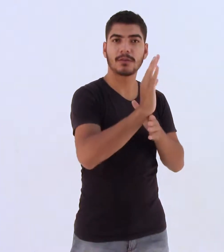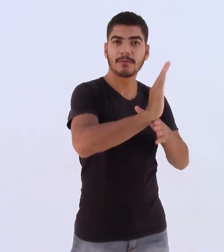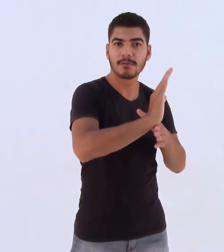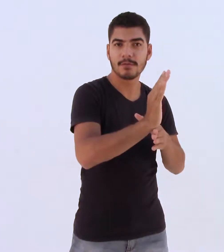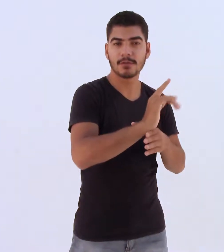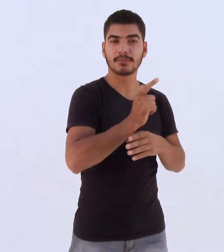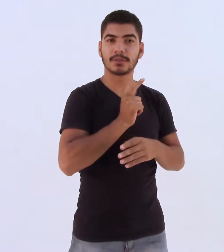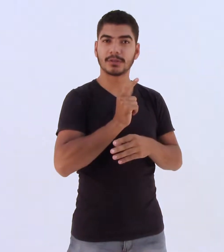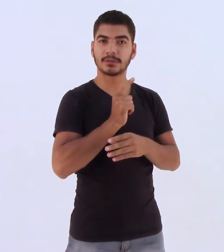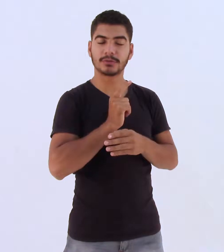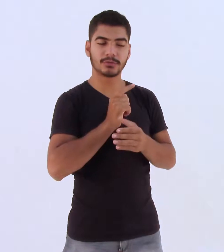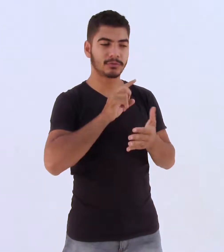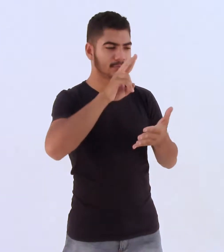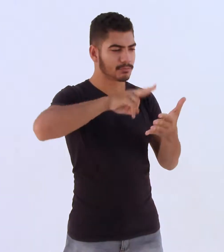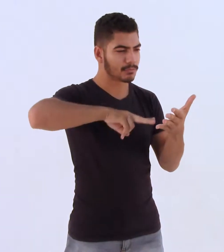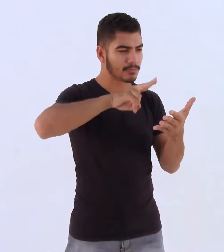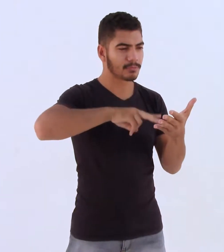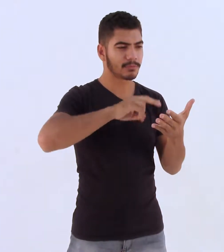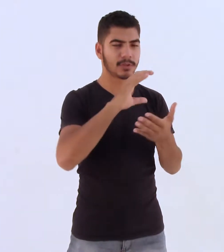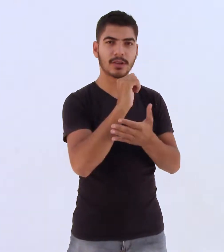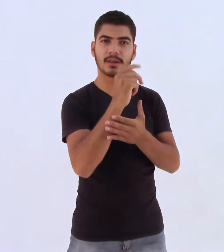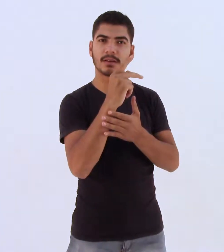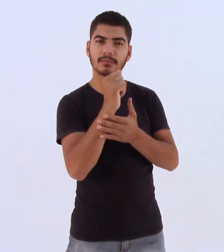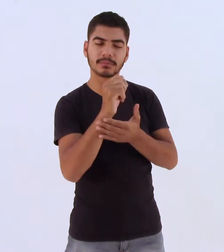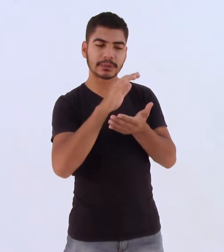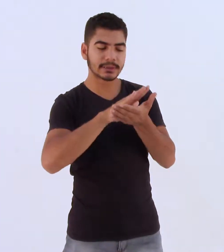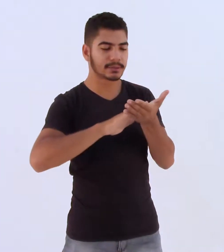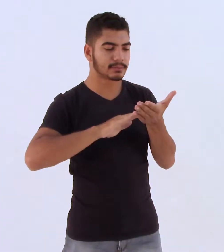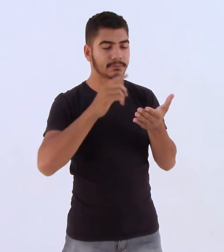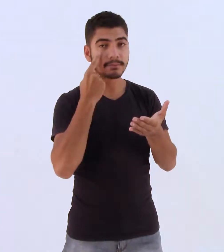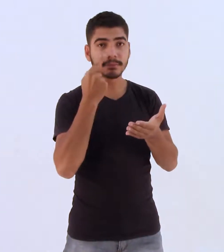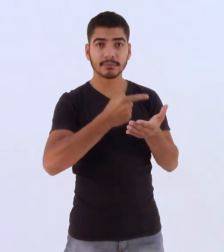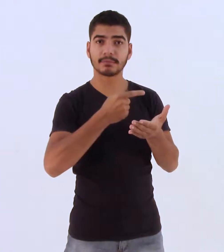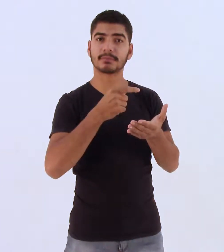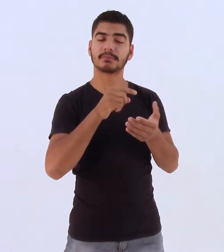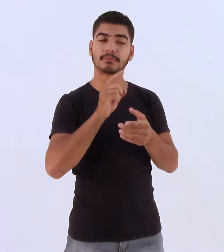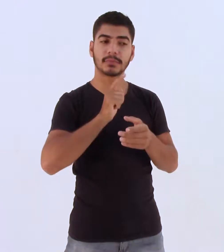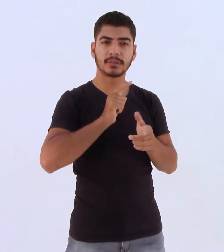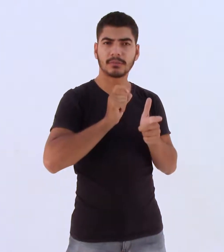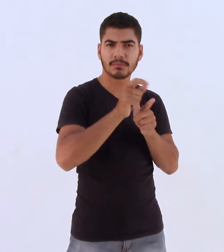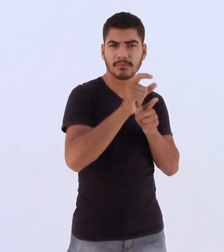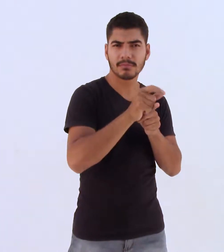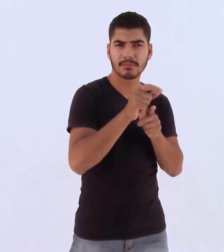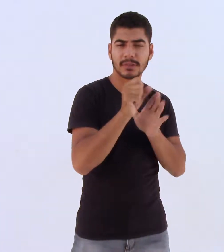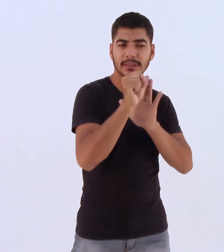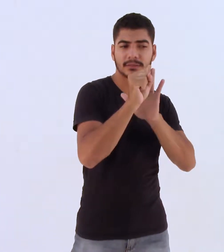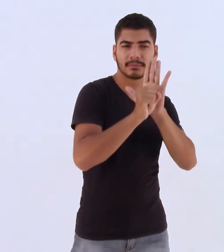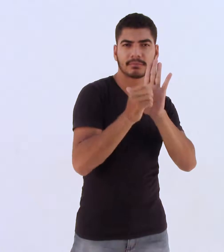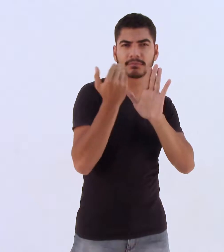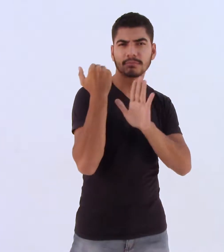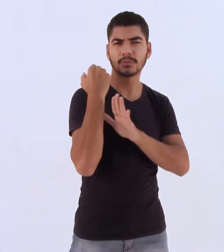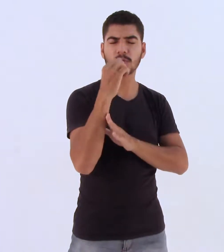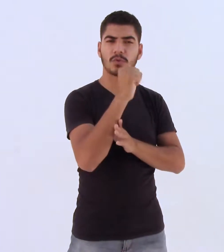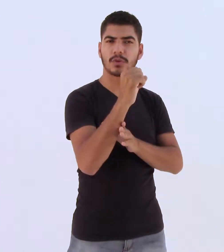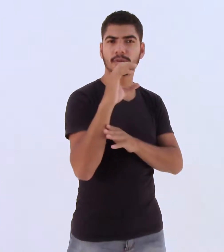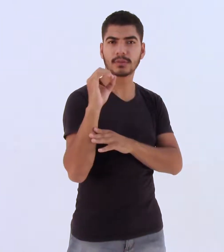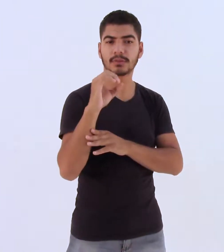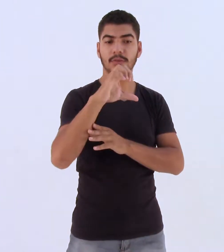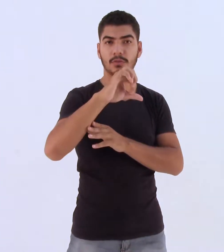desbatendo a mão na capa do filme Stand By Me. As videolocadoras foram populares durante as décadas de 80 e 90. Com